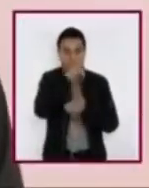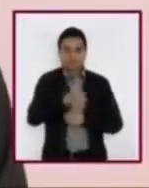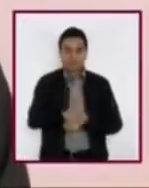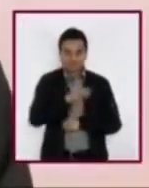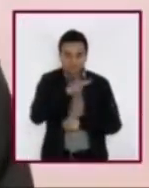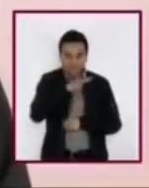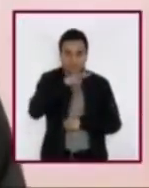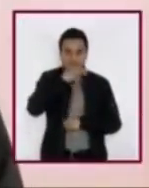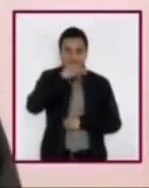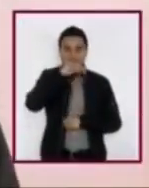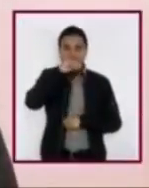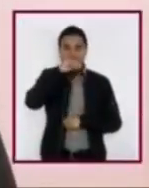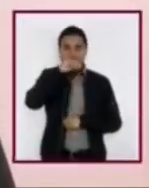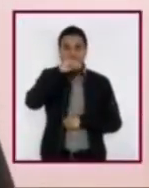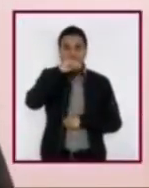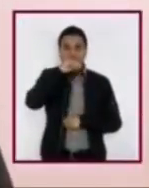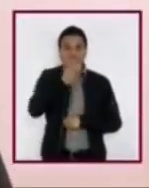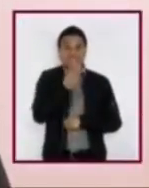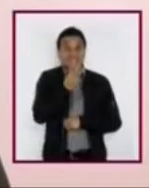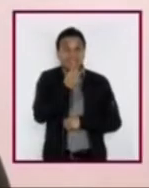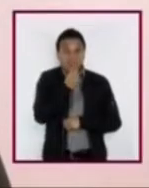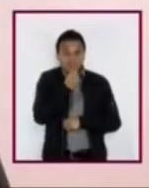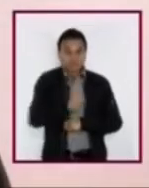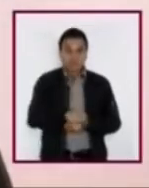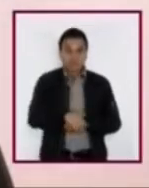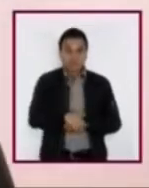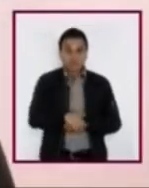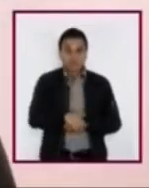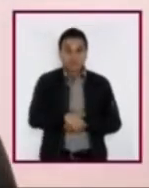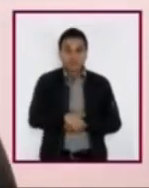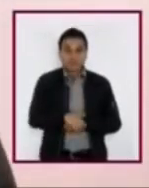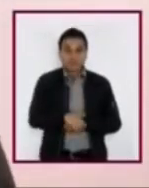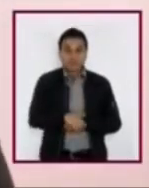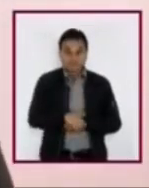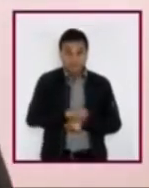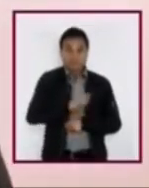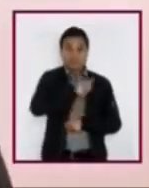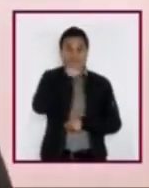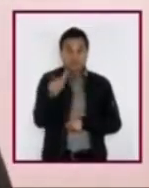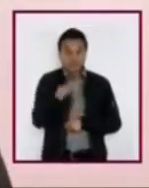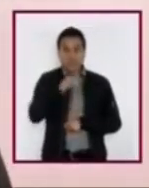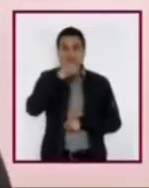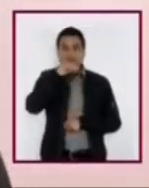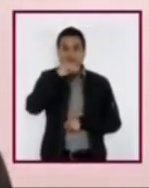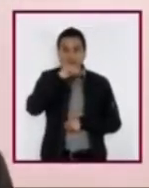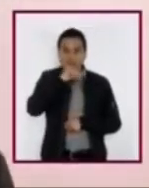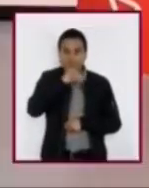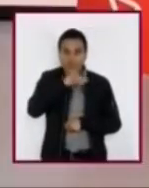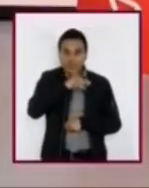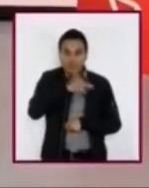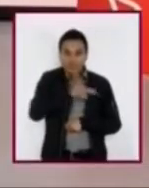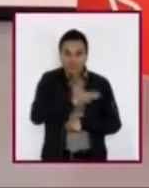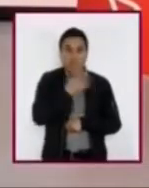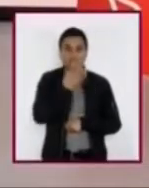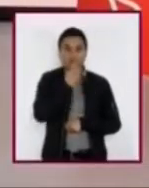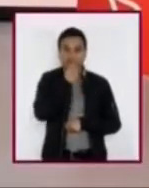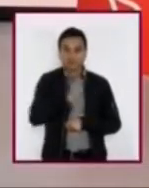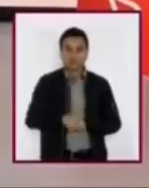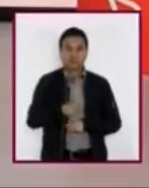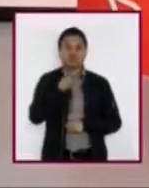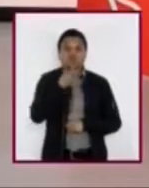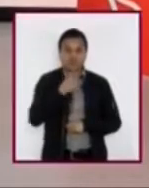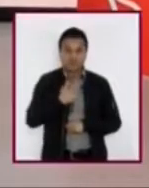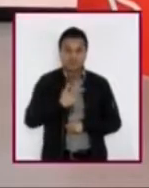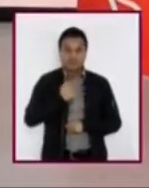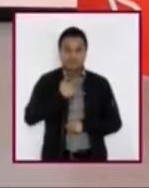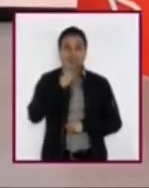Meten aire en tres segundos. Y lo sacan en cuatro. ¿Sienten sus pulmones y su